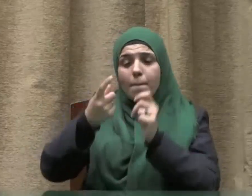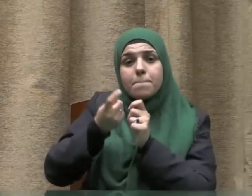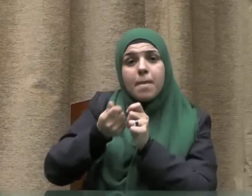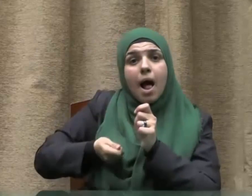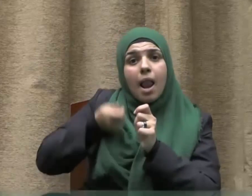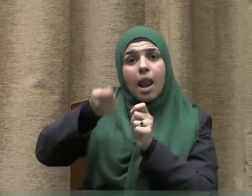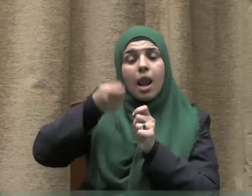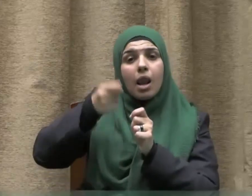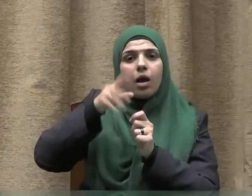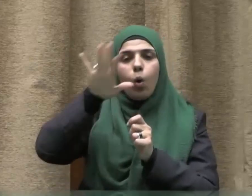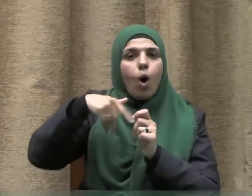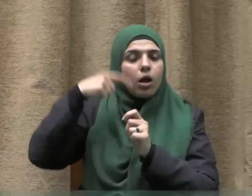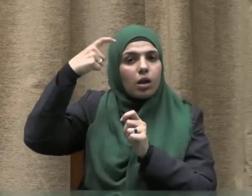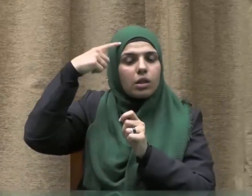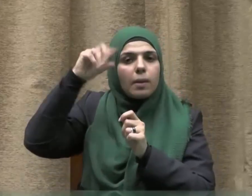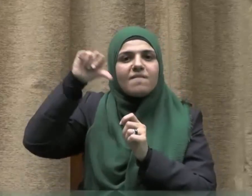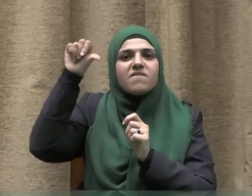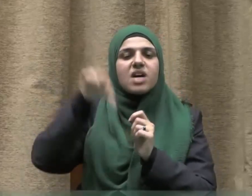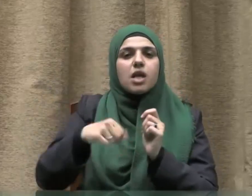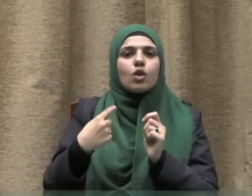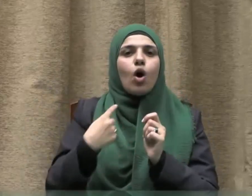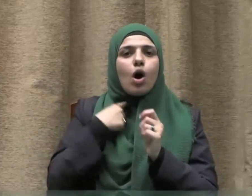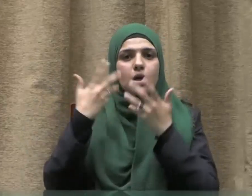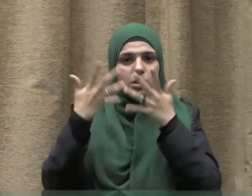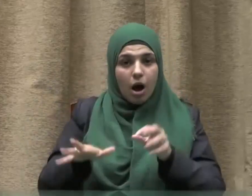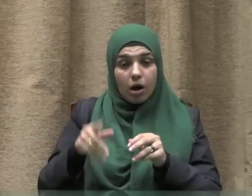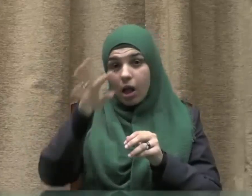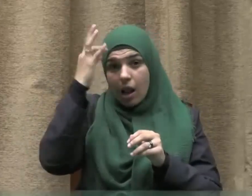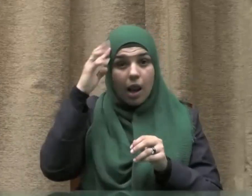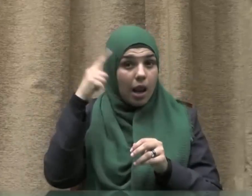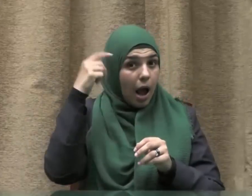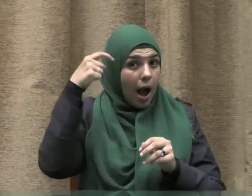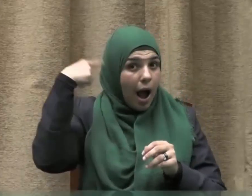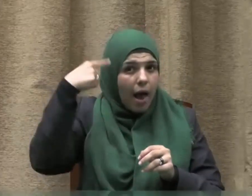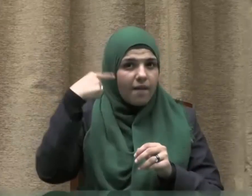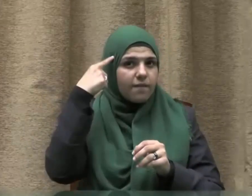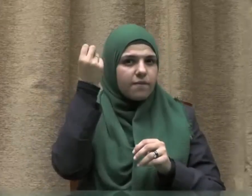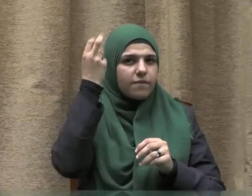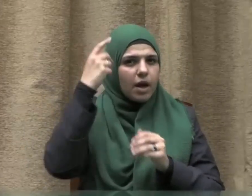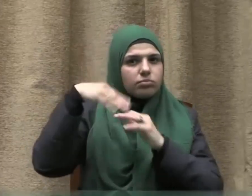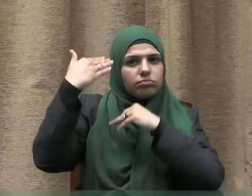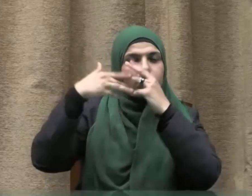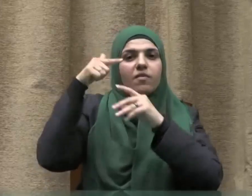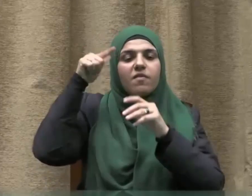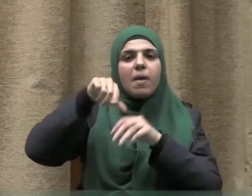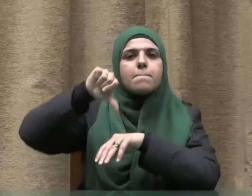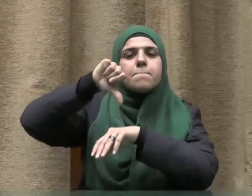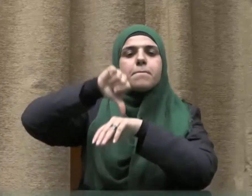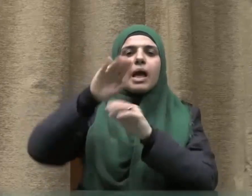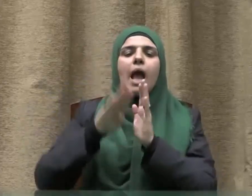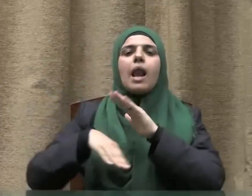بماله ما يفسده ولأن للعقل والفكر والإدراك مكانة عالية في الإسلام